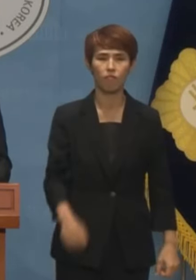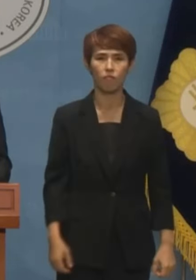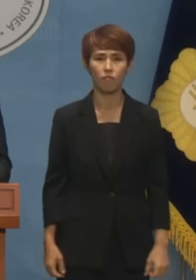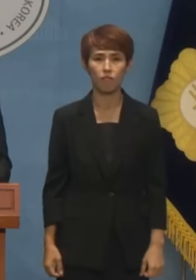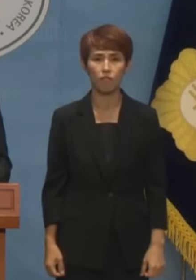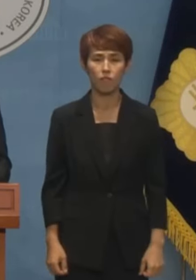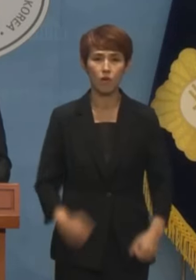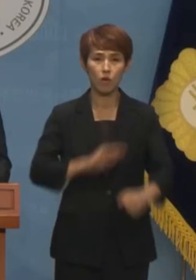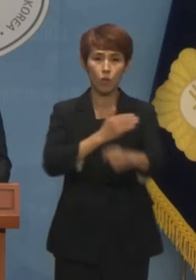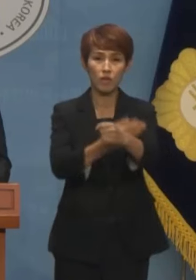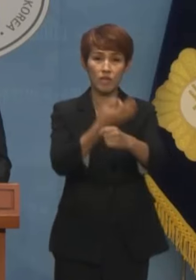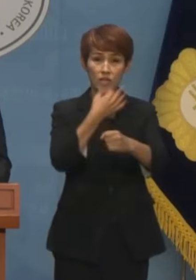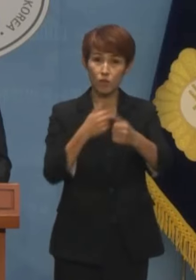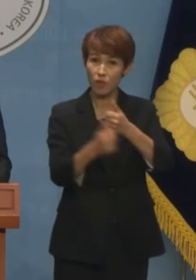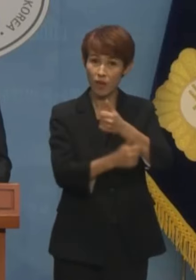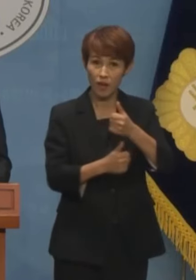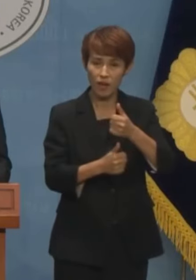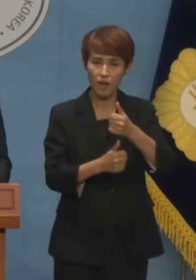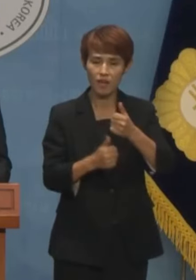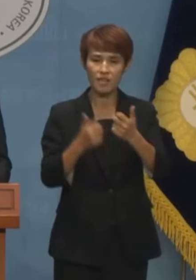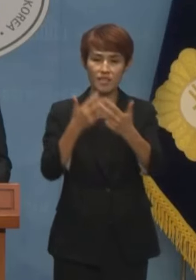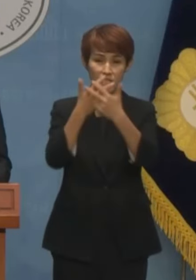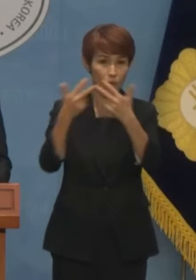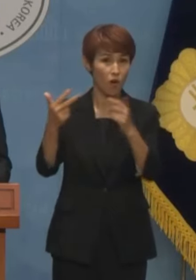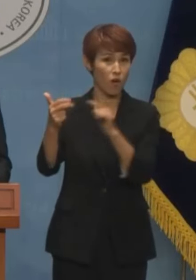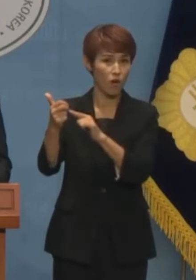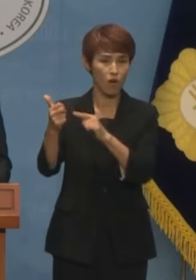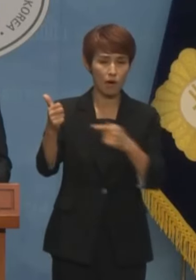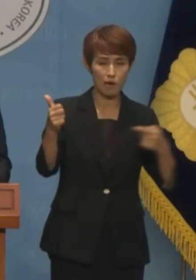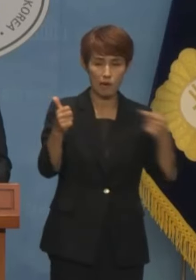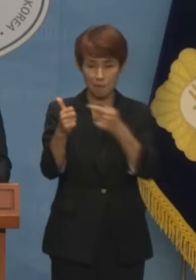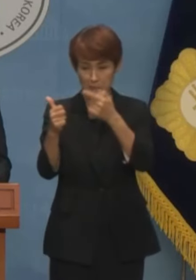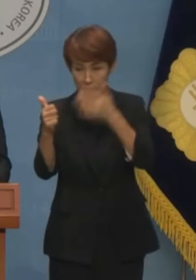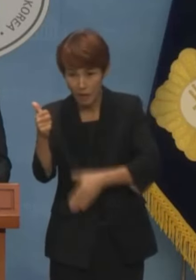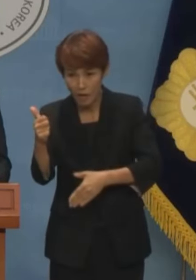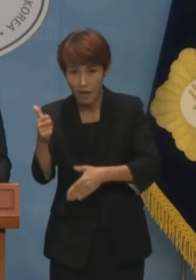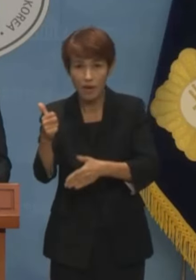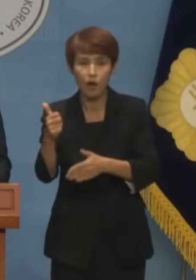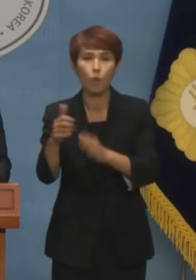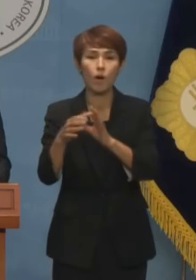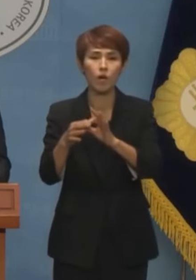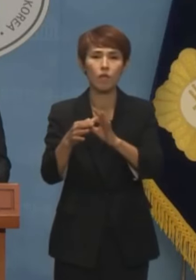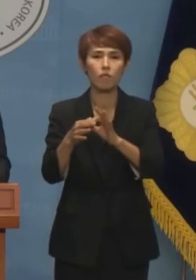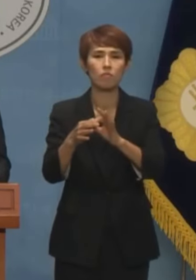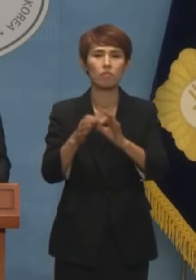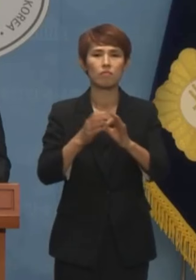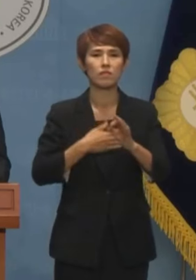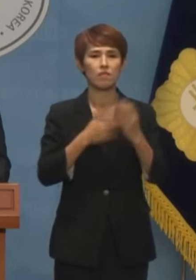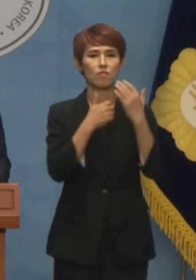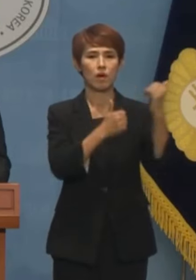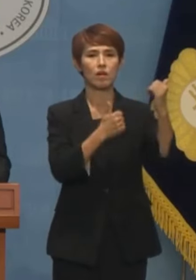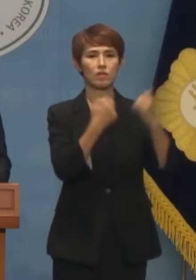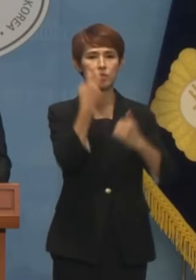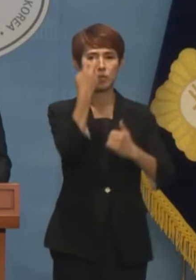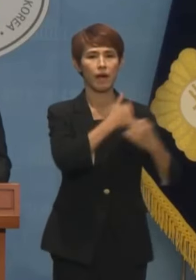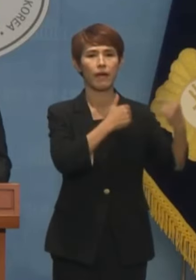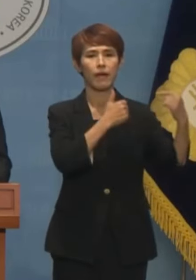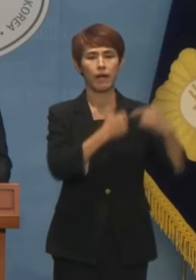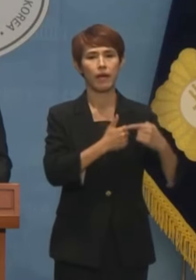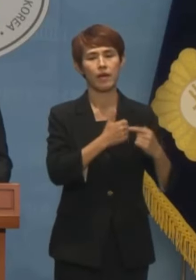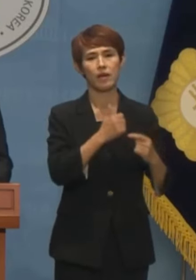국민권익위원회가 이재명 전 대표 테러 당시 관련 사건으로 저에게 조사를 통보했습니다.